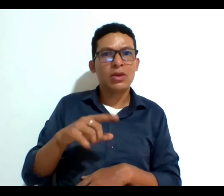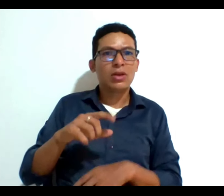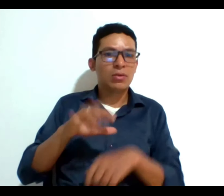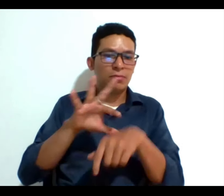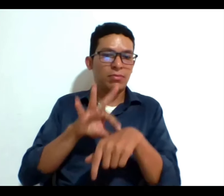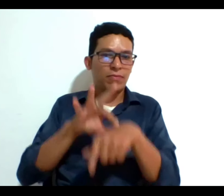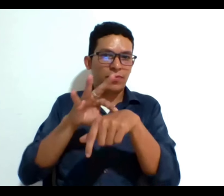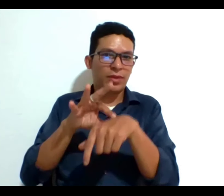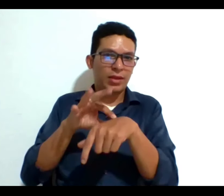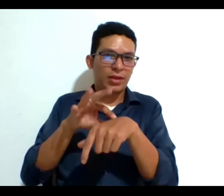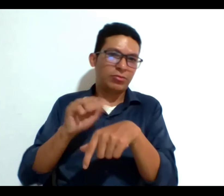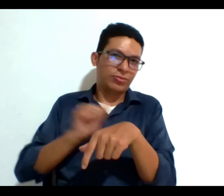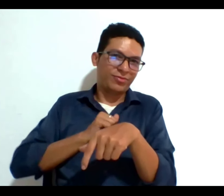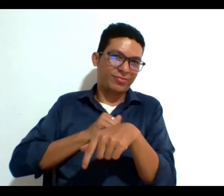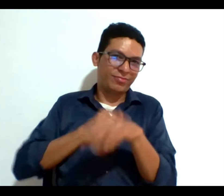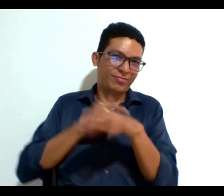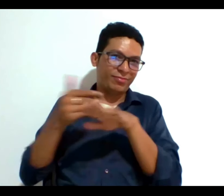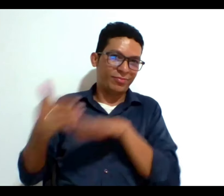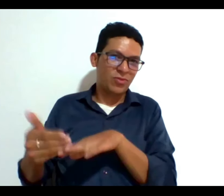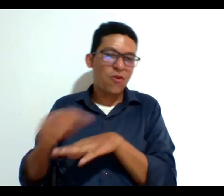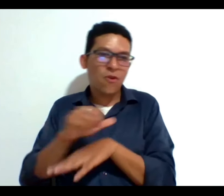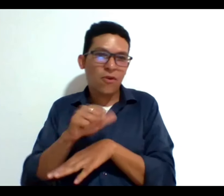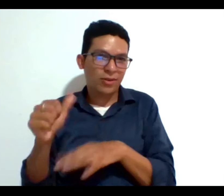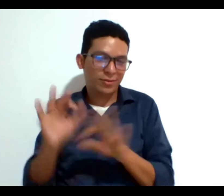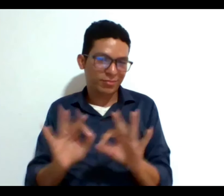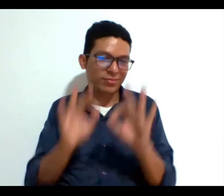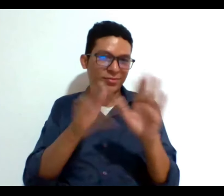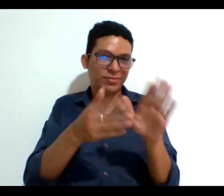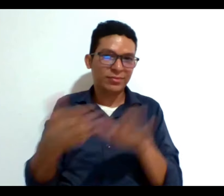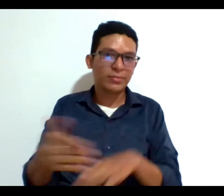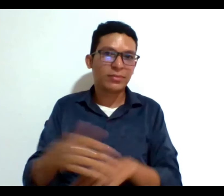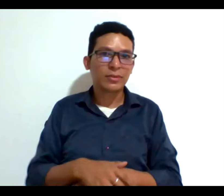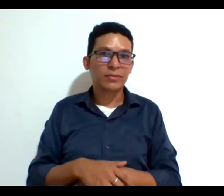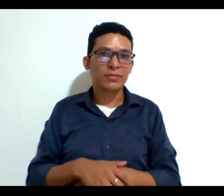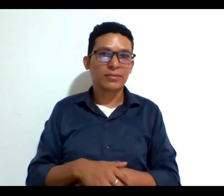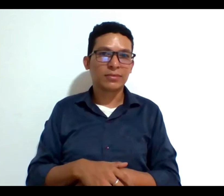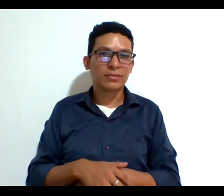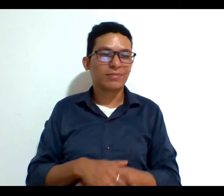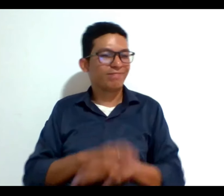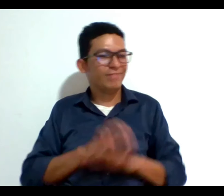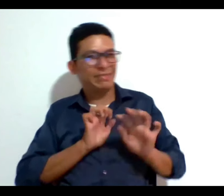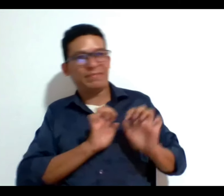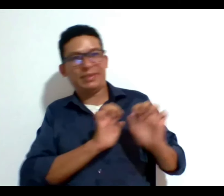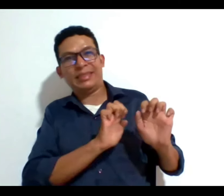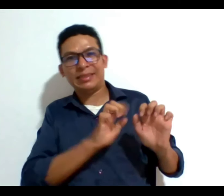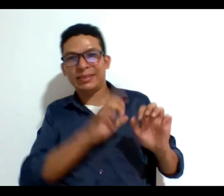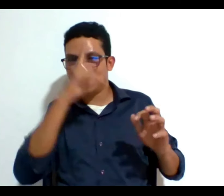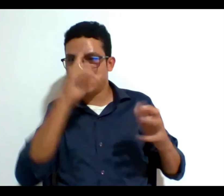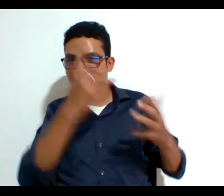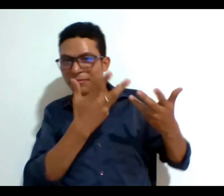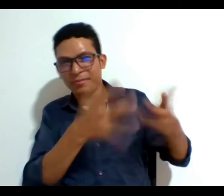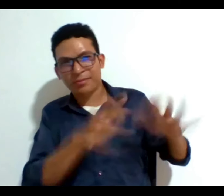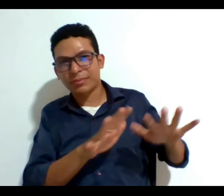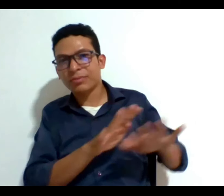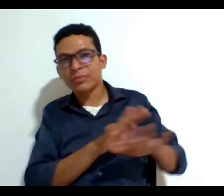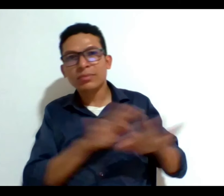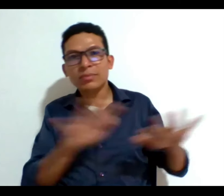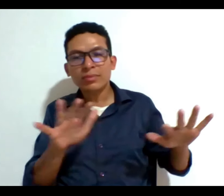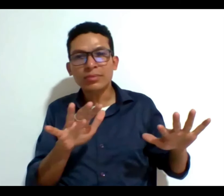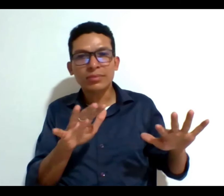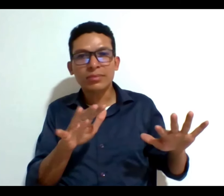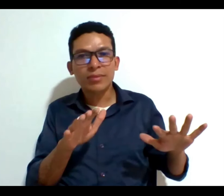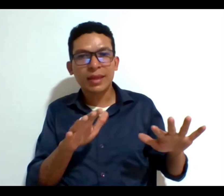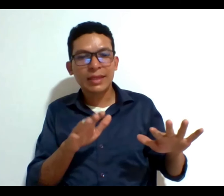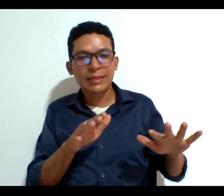asistido que es otra faceta de ese derecho a morir con dignidad a rechazar tratamientos que no queremos a los que no queremos